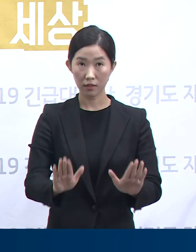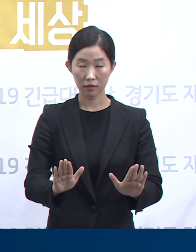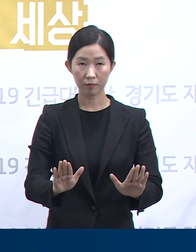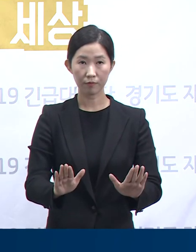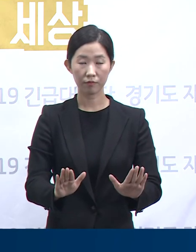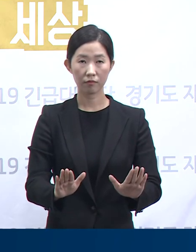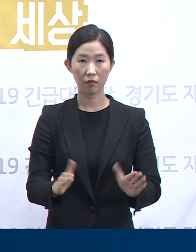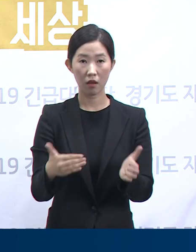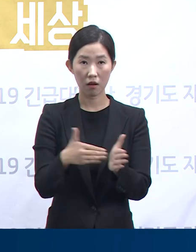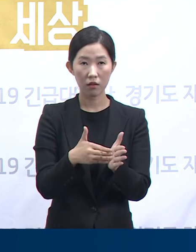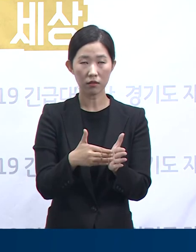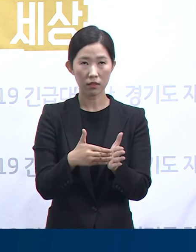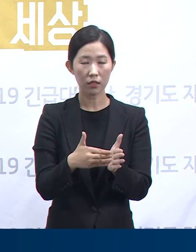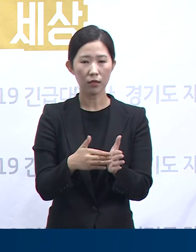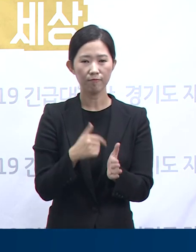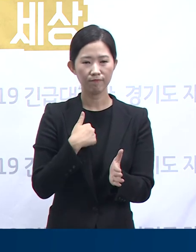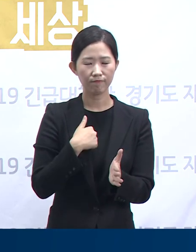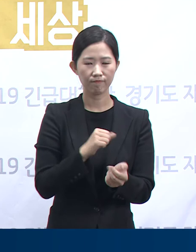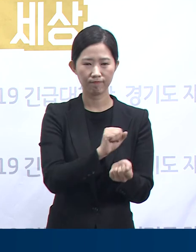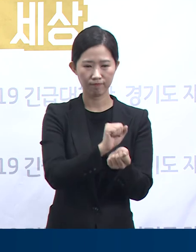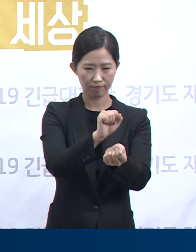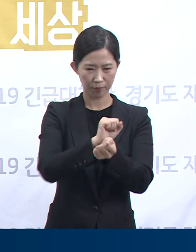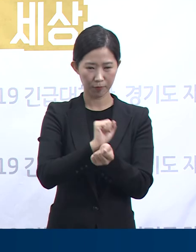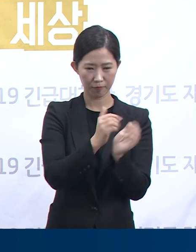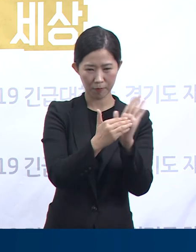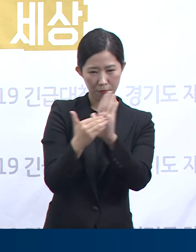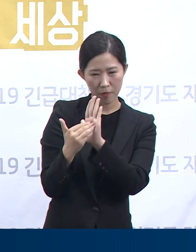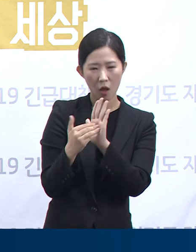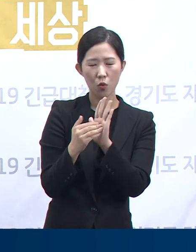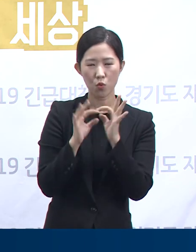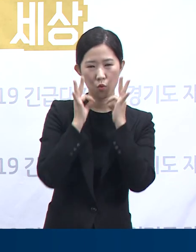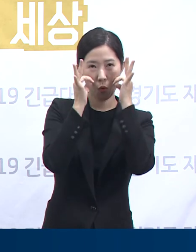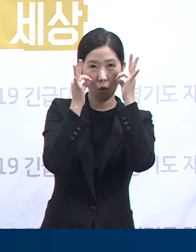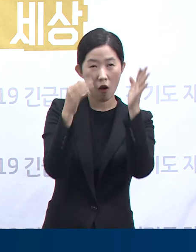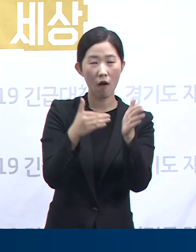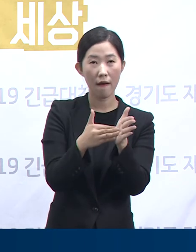지금까지 매우 성공적이었지만 그렇다고 완벽하진 않습니다.